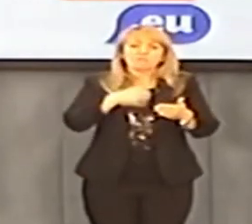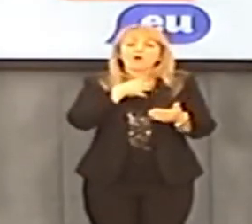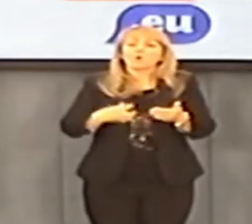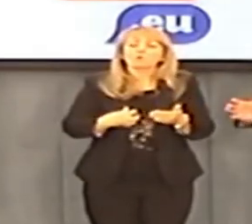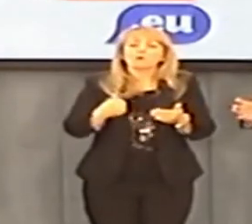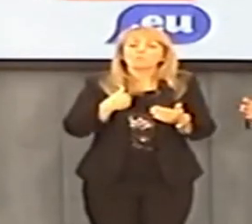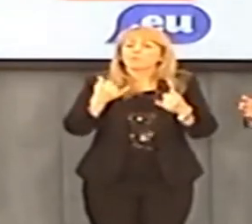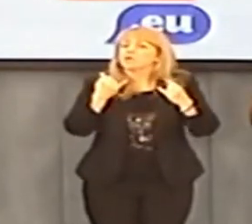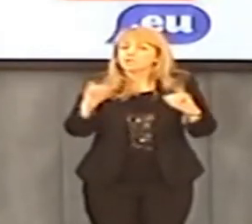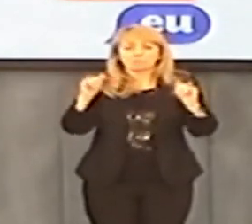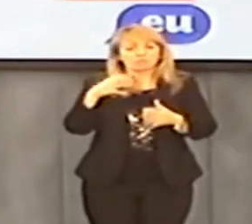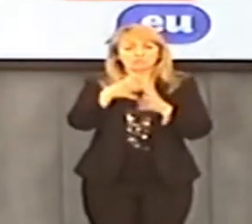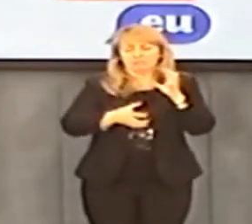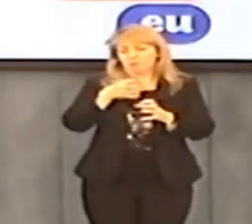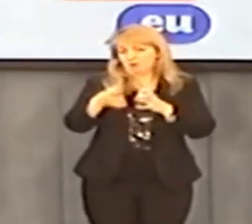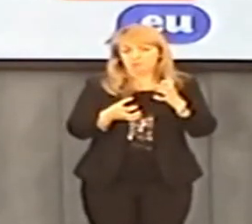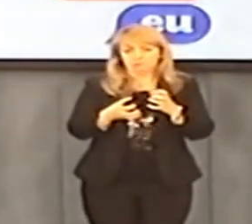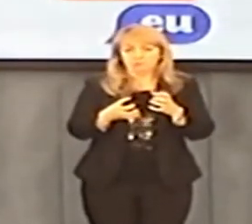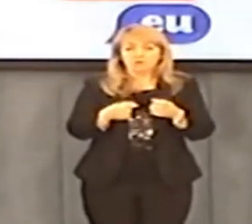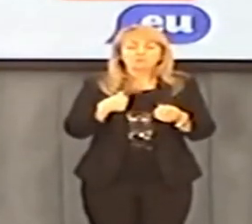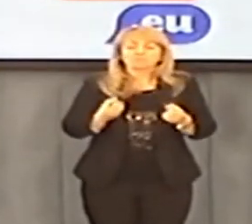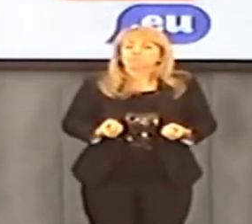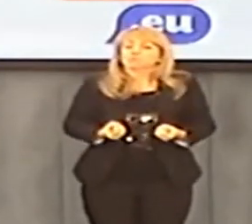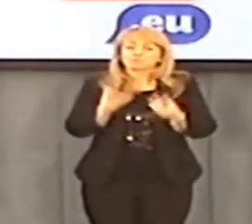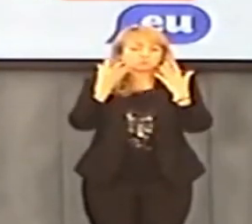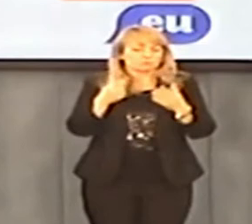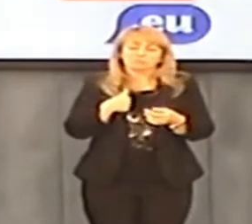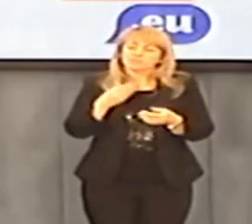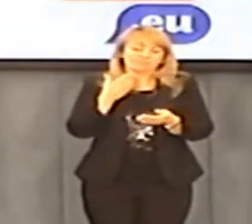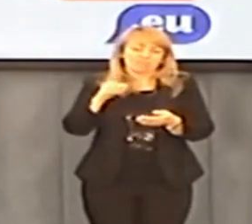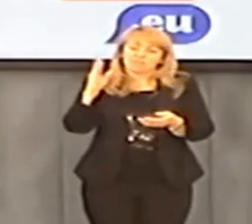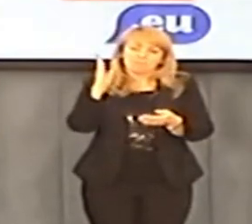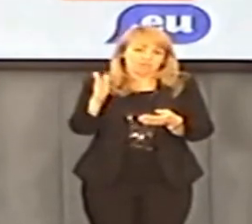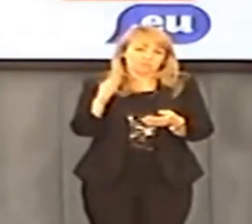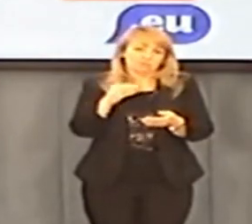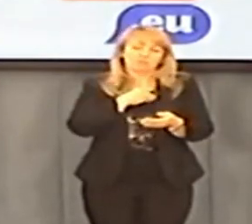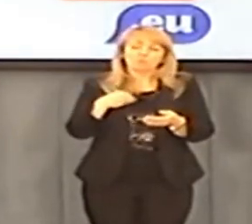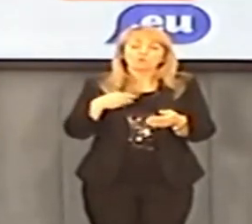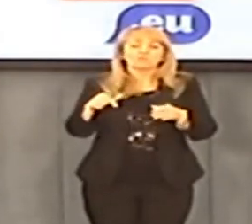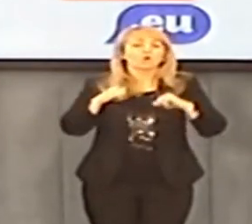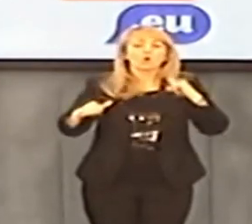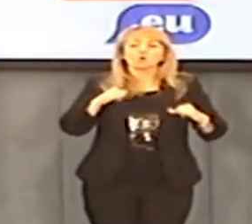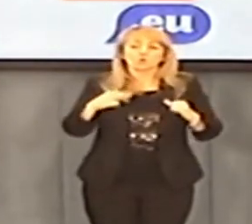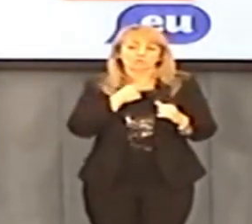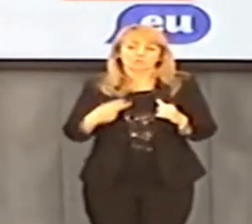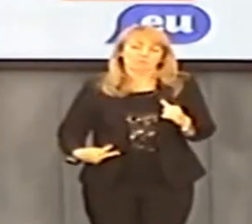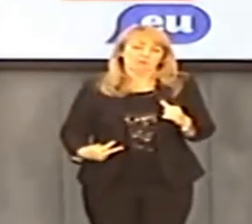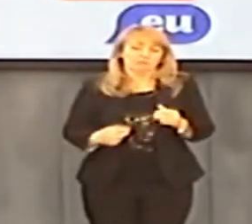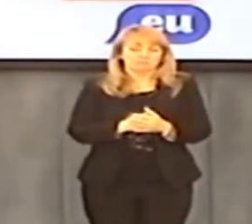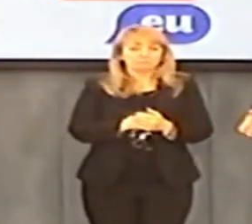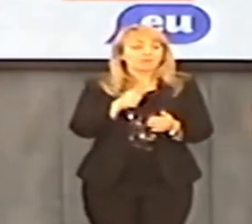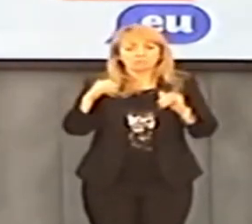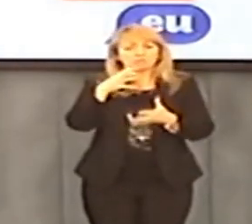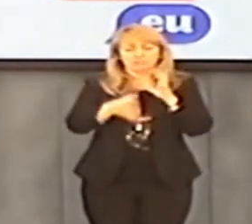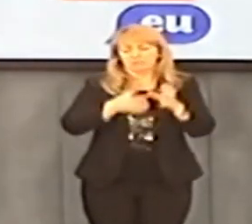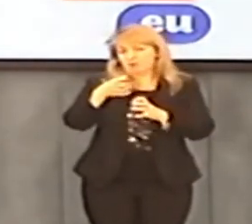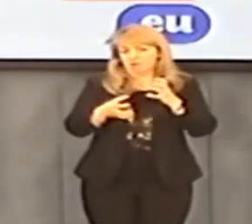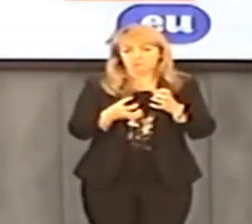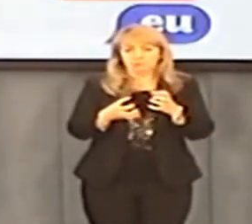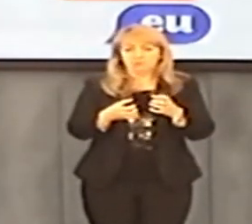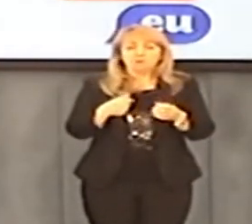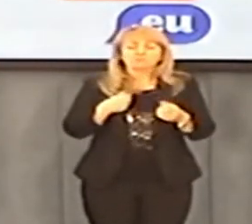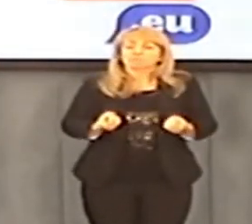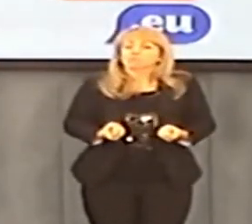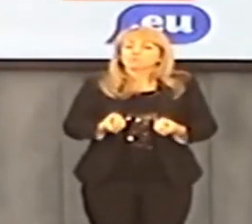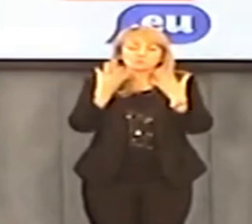70. Że nagle w ciągu 10 lat nastąpił taki, taka zmiana podstawowych parametrów gospodarki, że jesteśmy w innym świecie. Tego cudu